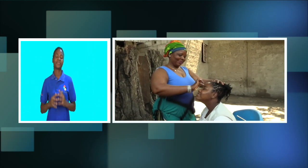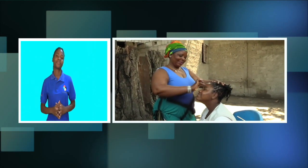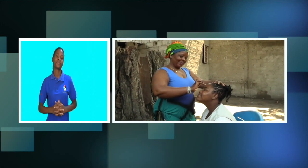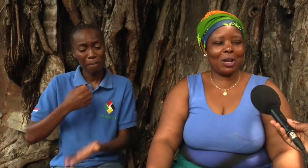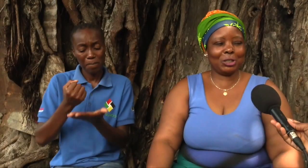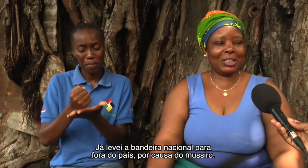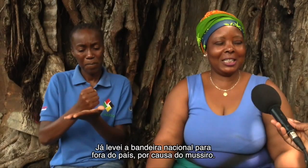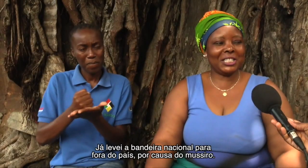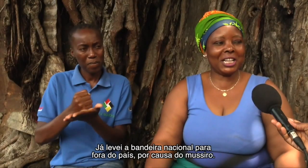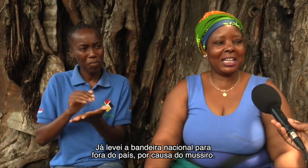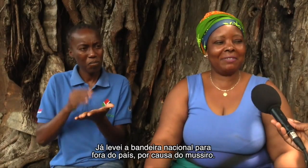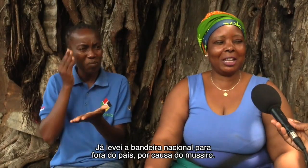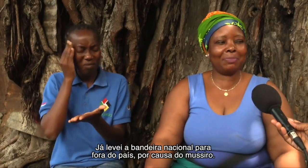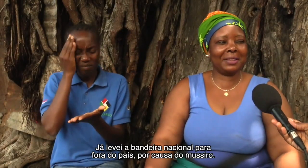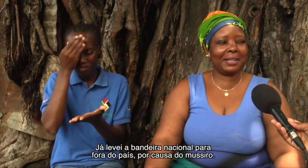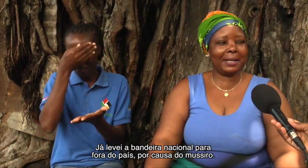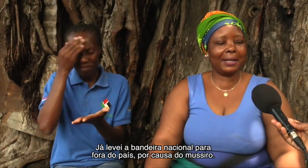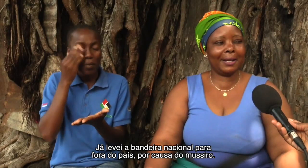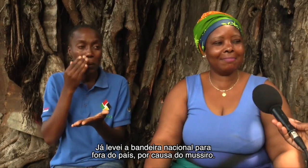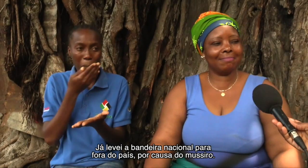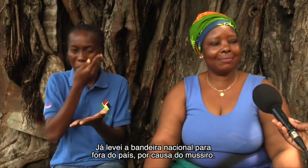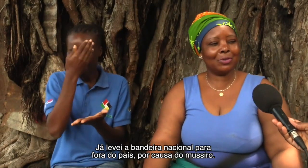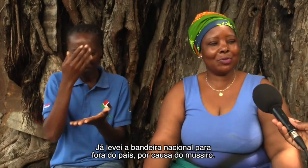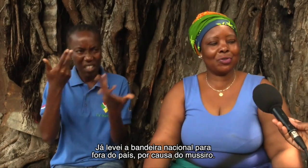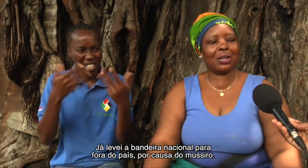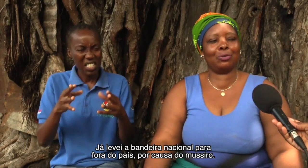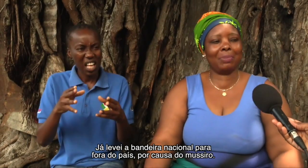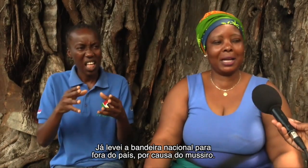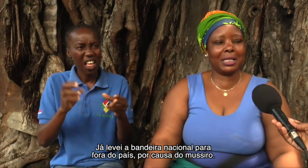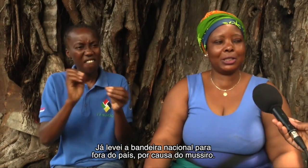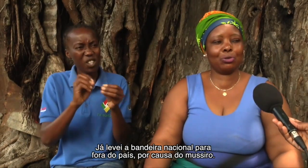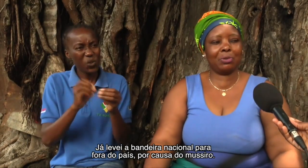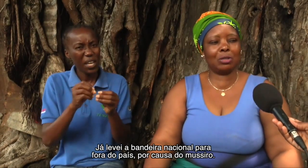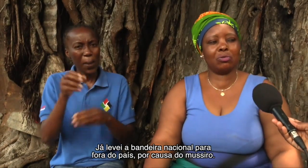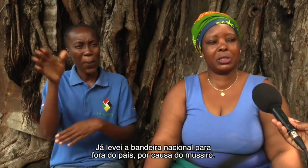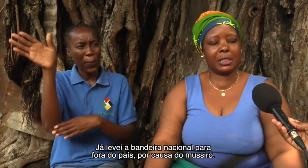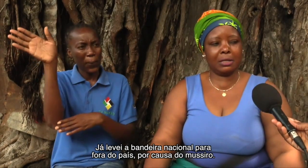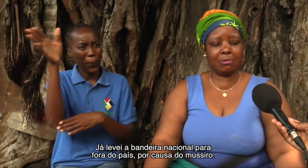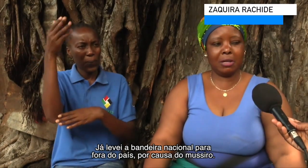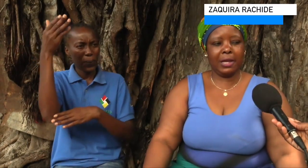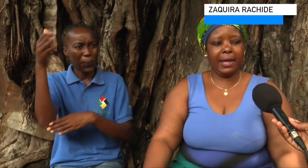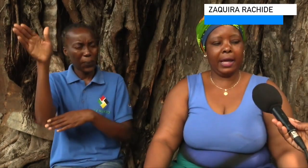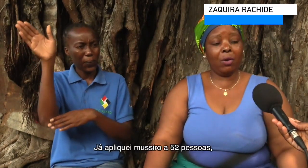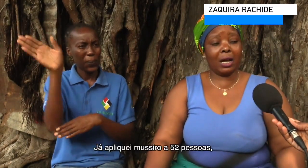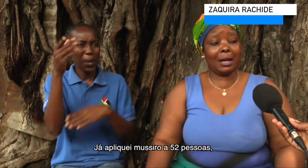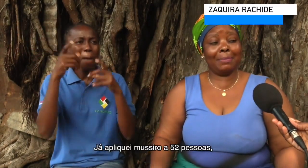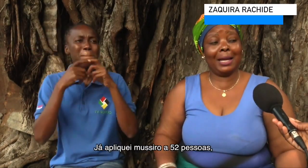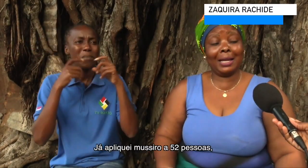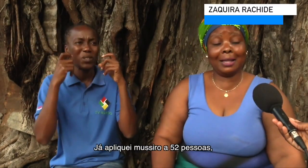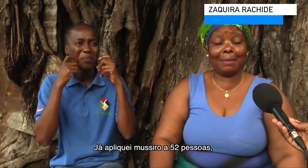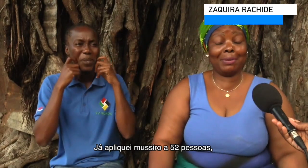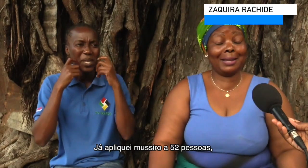Eu acho que já levei Panteira fora do país e sobre do Muciro. Eu